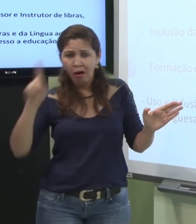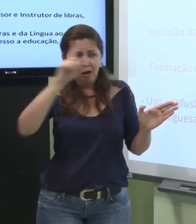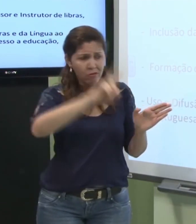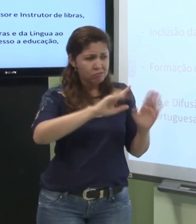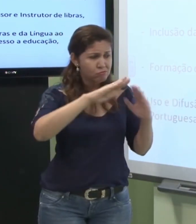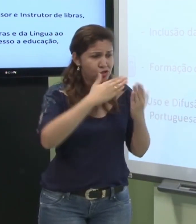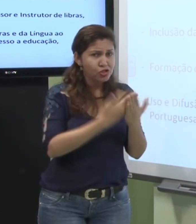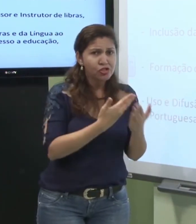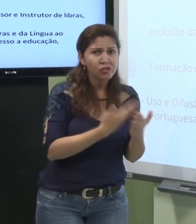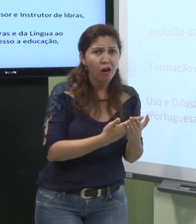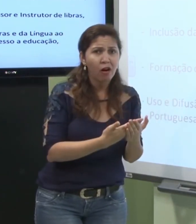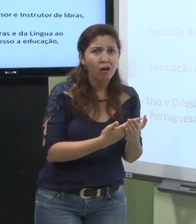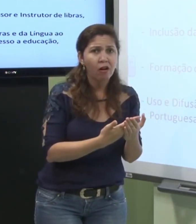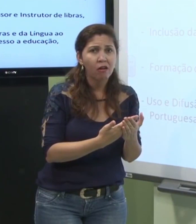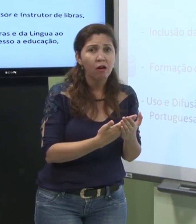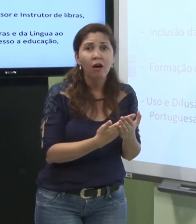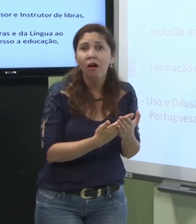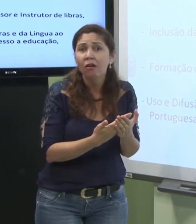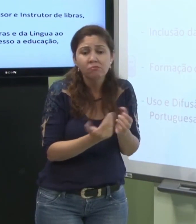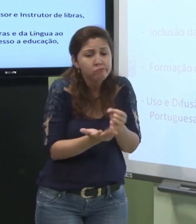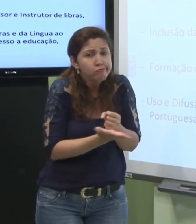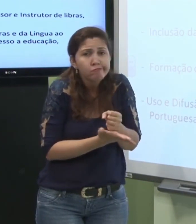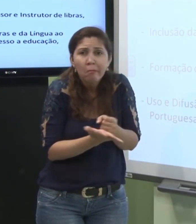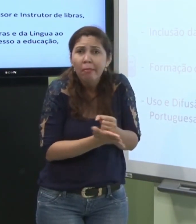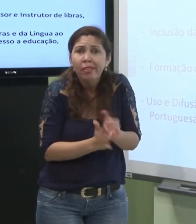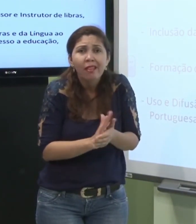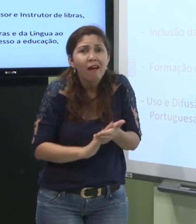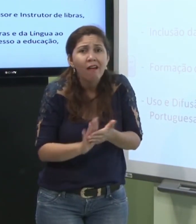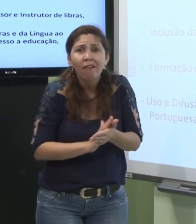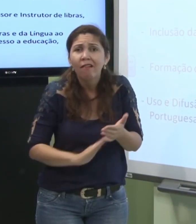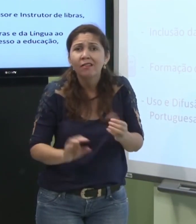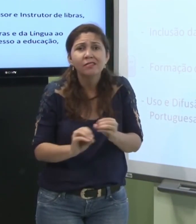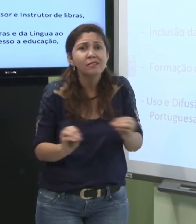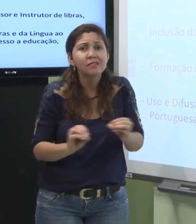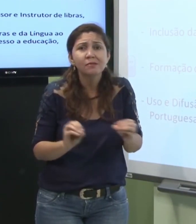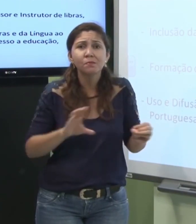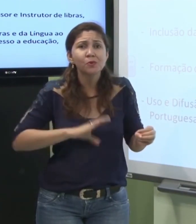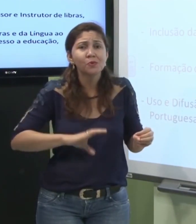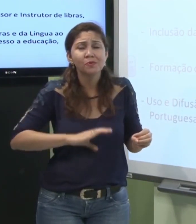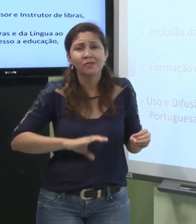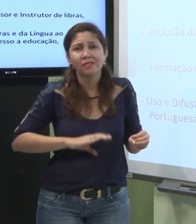ele não tem base de nada do português não tem base nenhuma no português